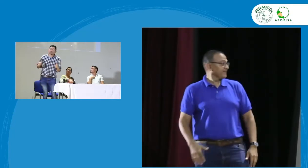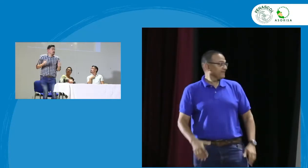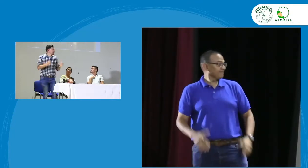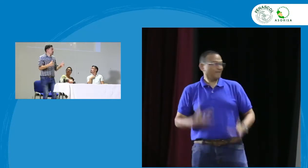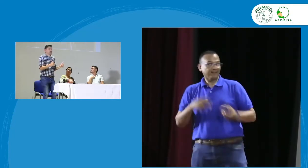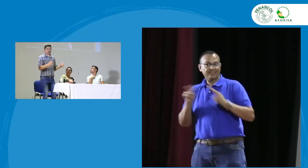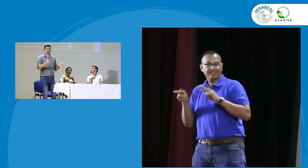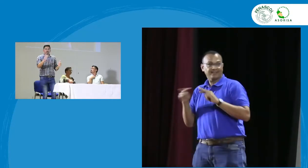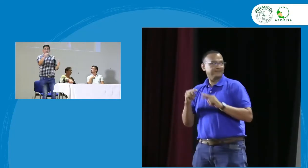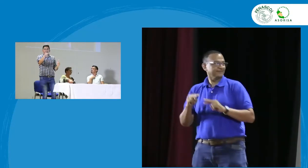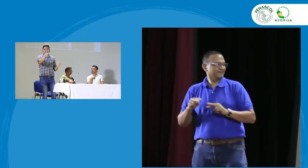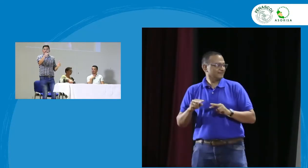perfecto